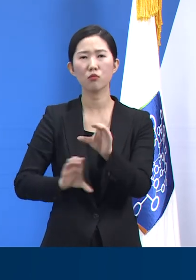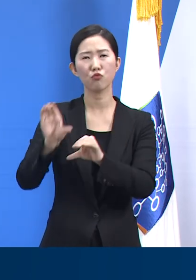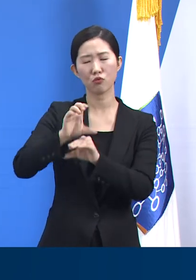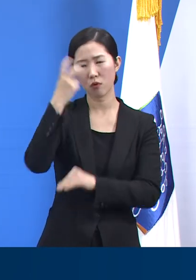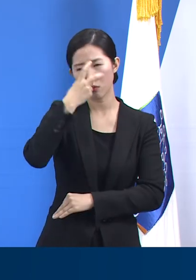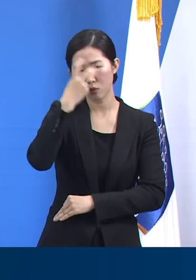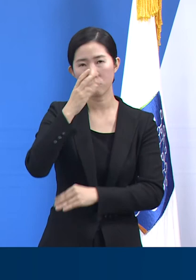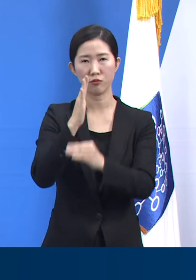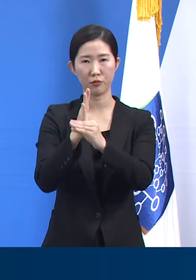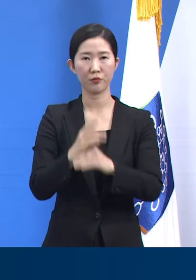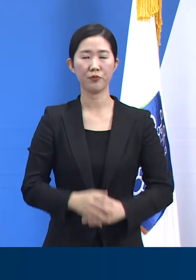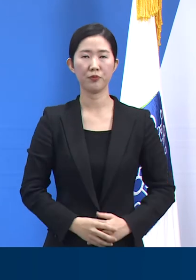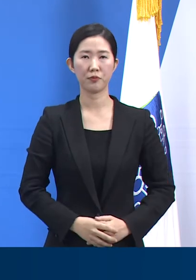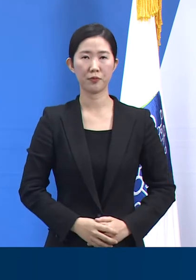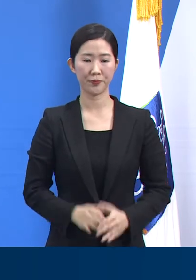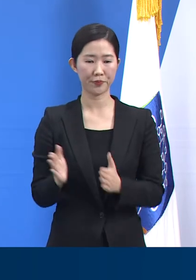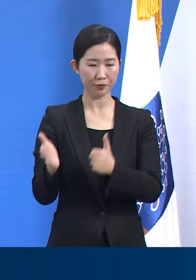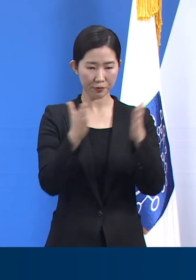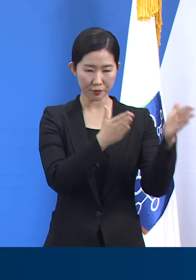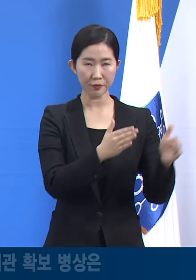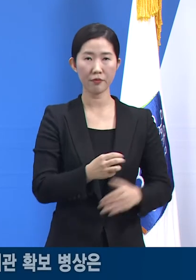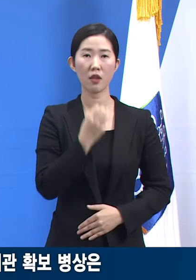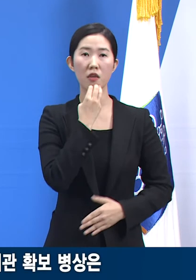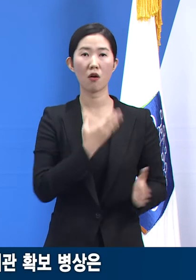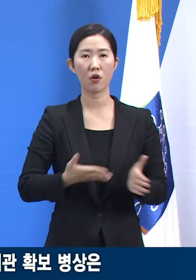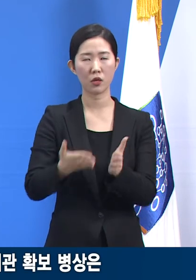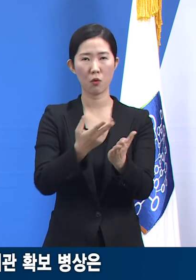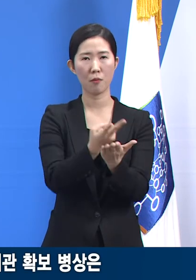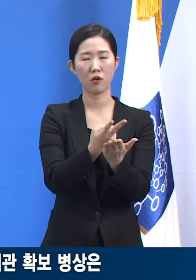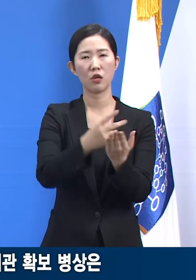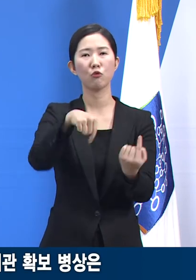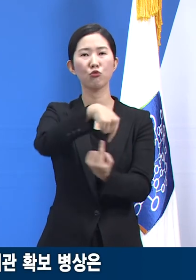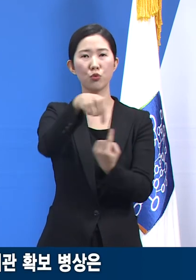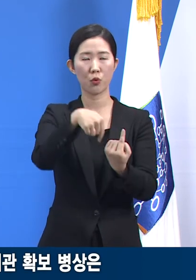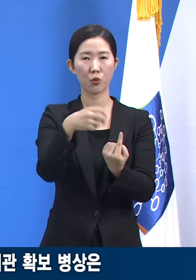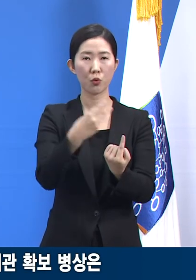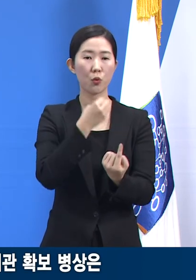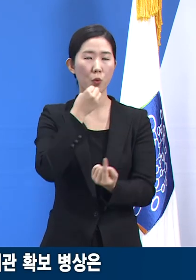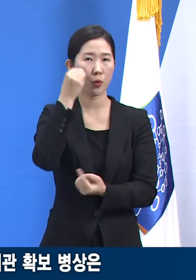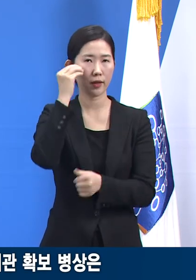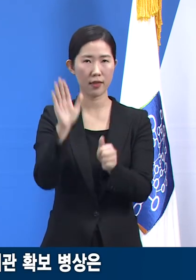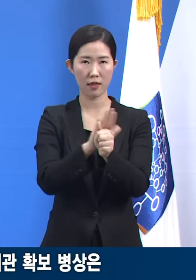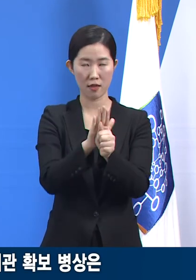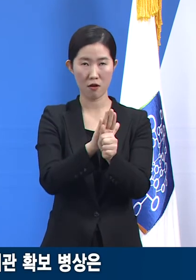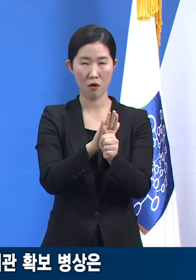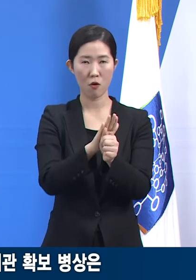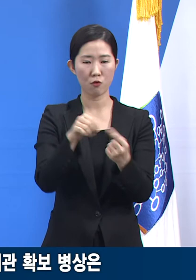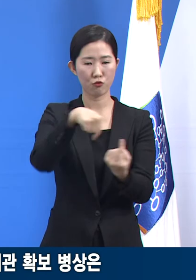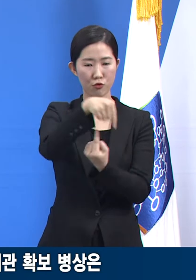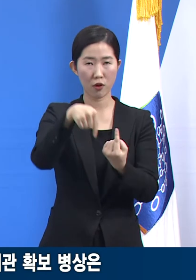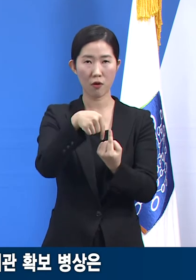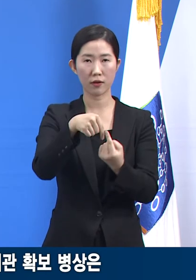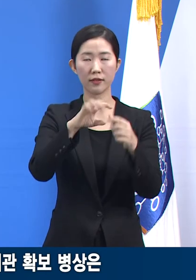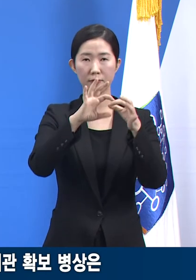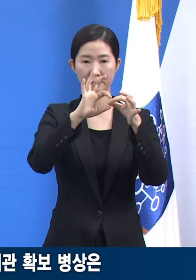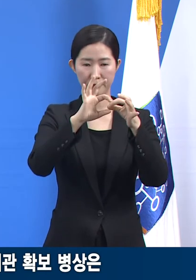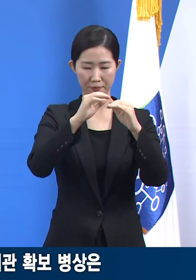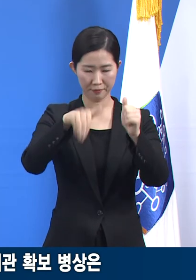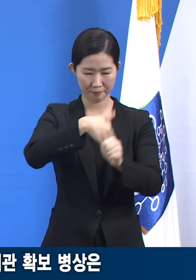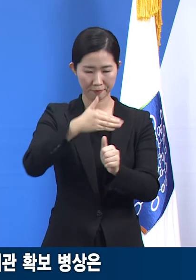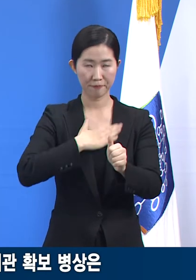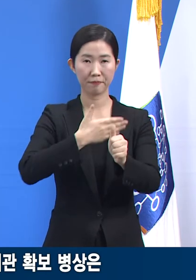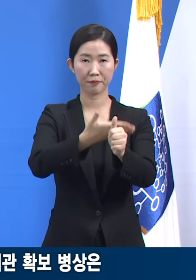다음은 경기도 병상 운용 및 홈케어 시스템 관리 현황입니다. 1월 7일 0시 기준 일반